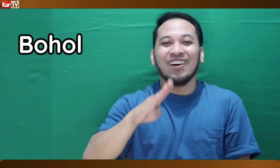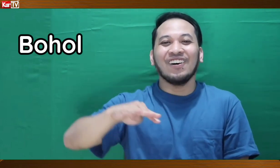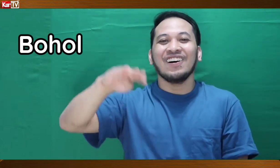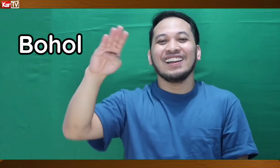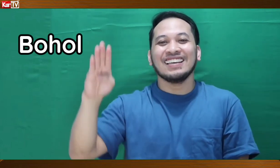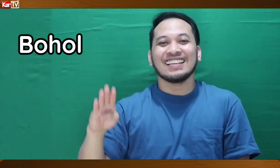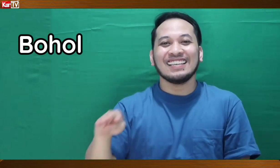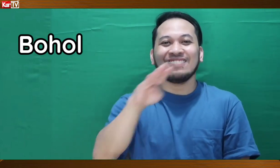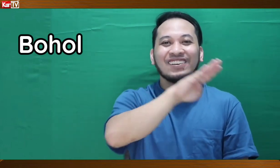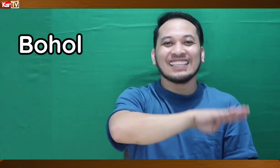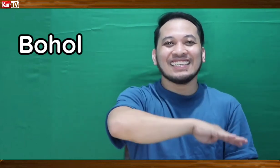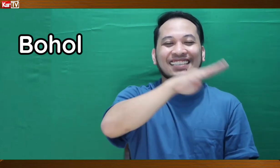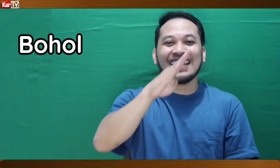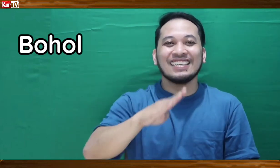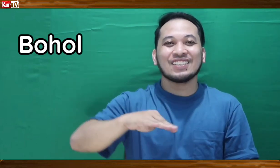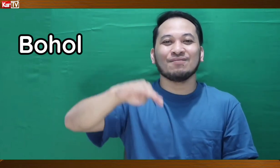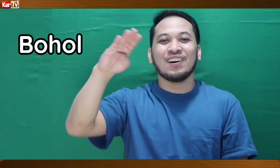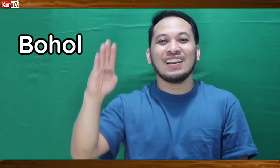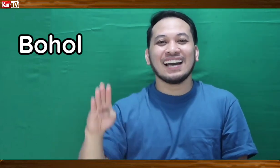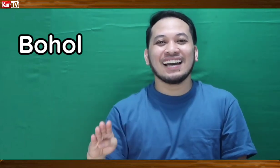Bohol. Ayan. Ganyan po natin si Senyes yung Bohol, ha?